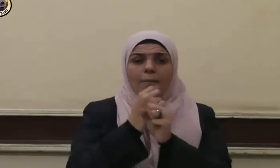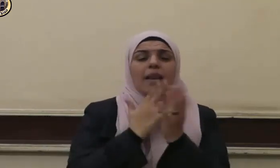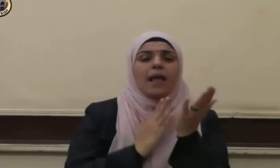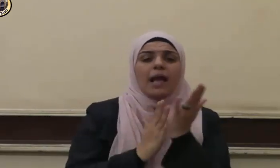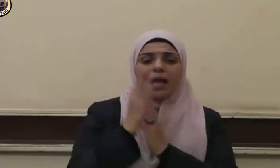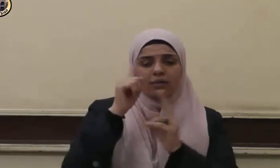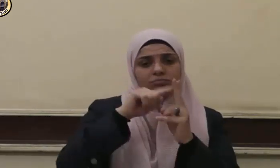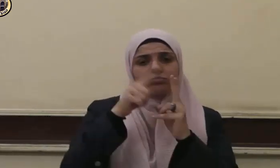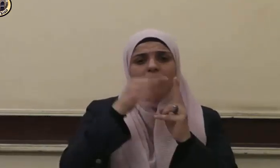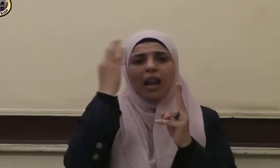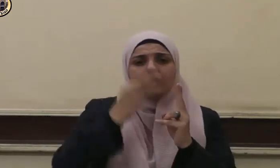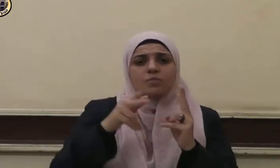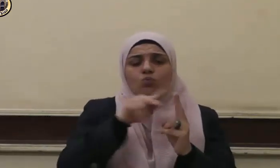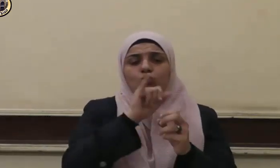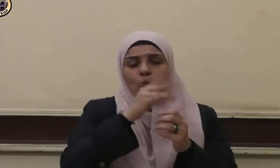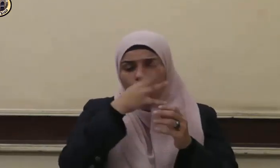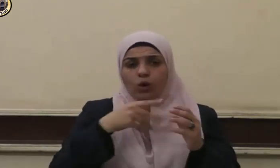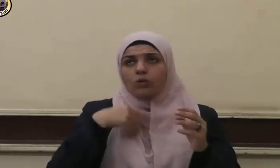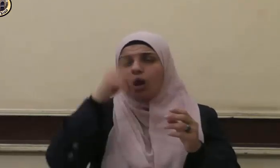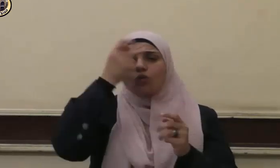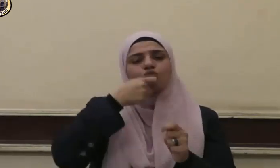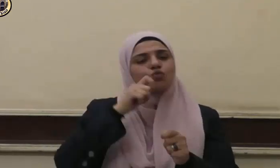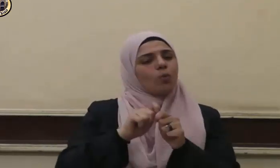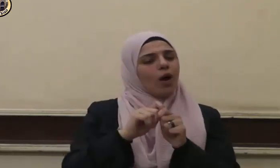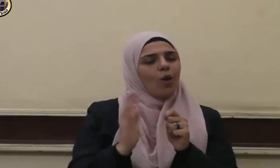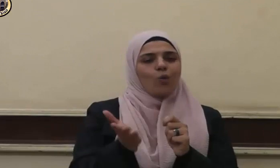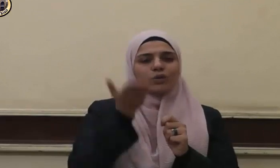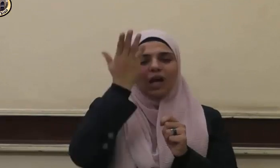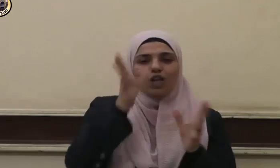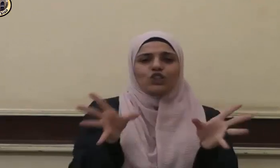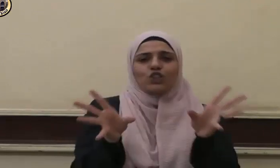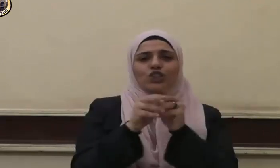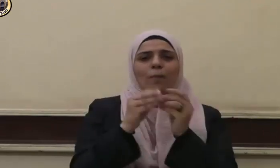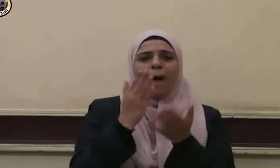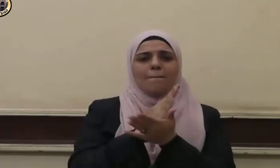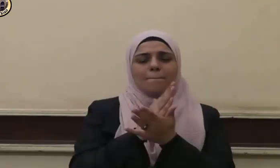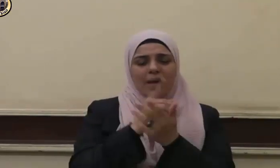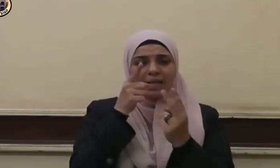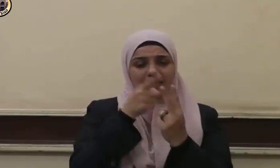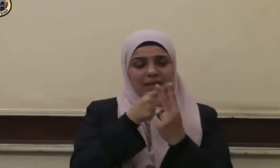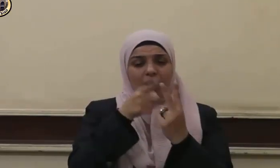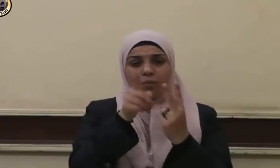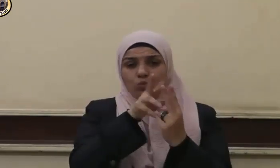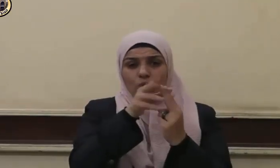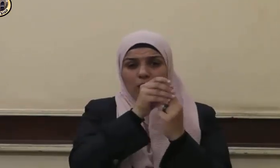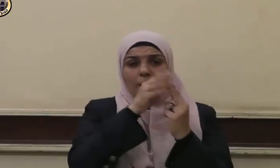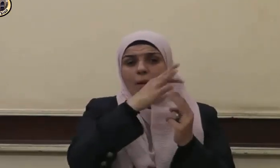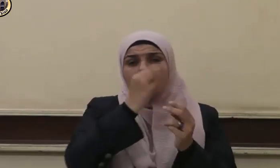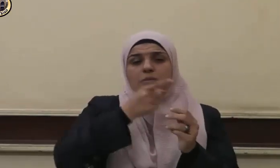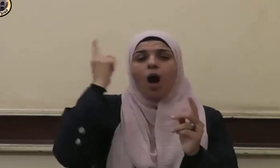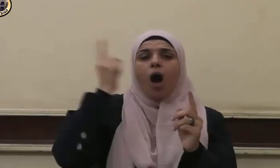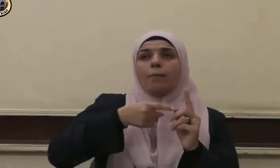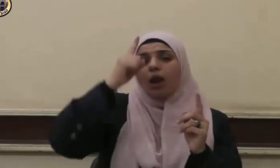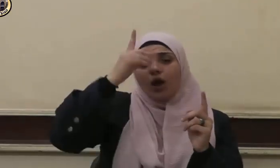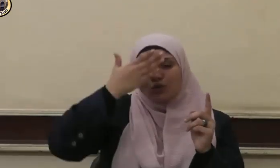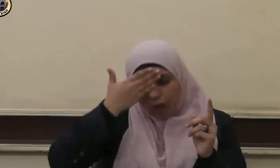إليهما وجمع سبحانه بين ذلك وبين الأمر بعبادته